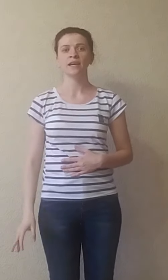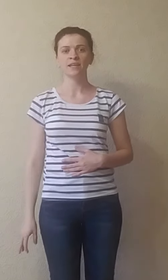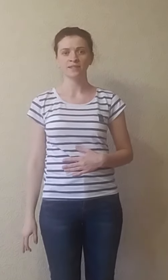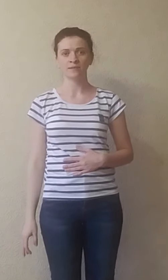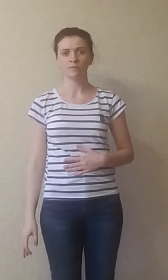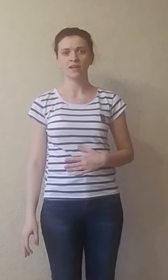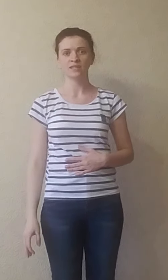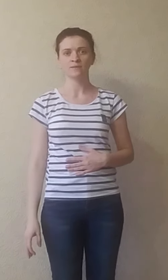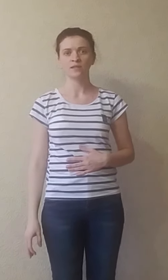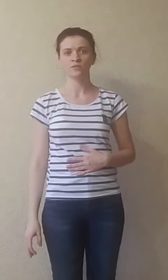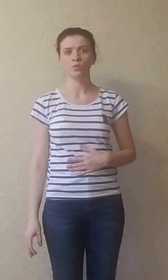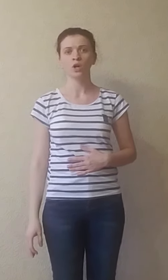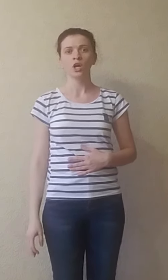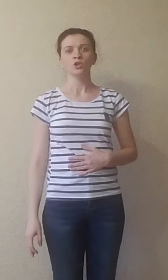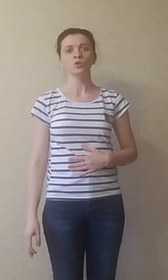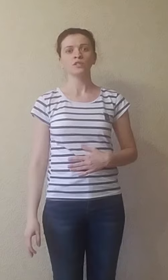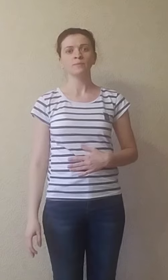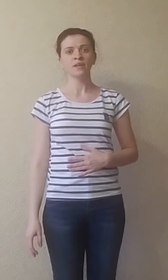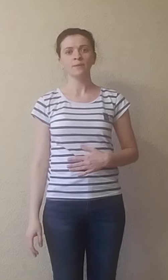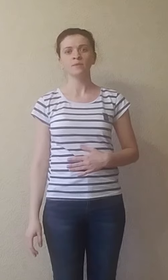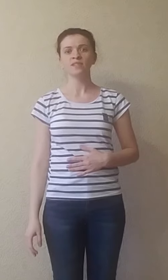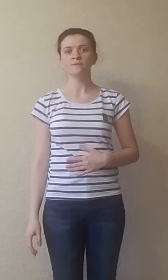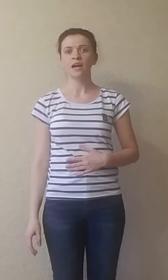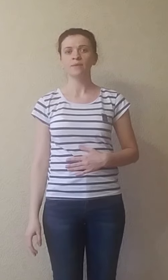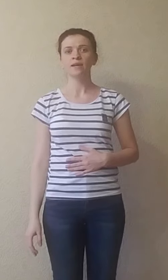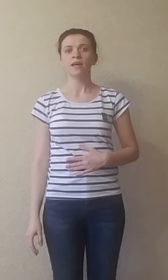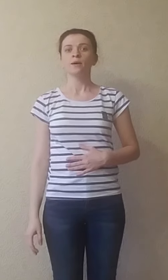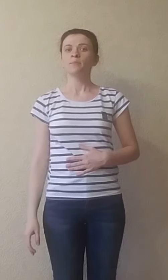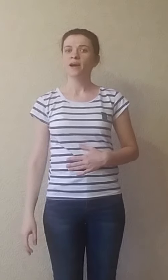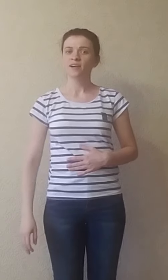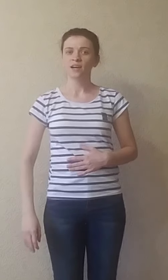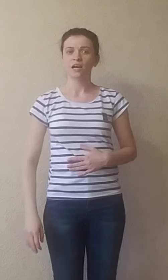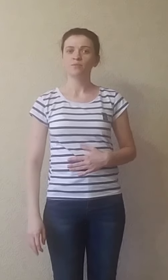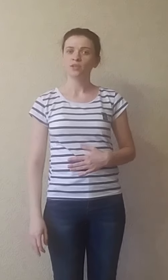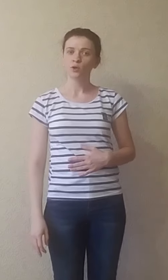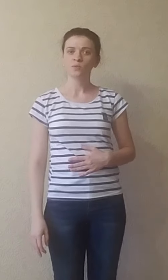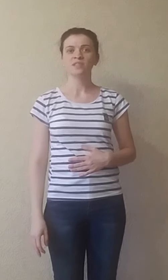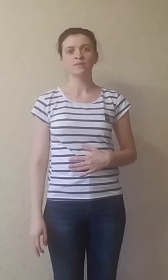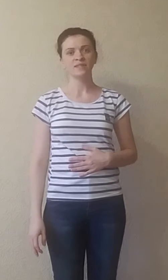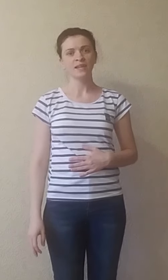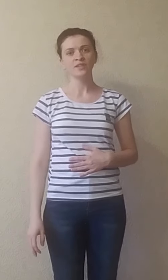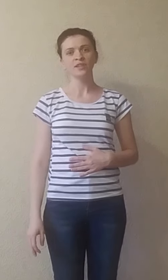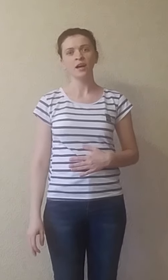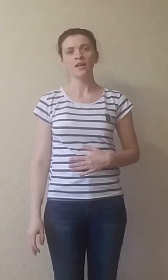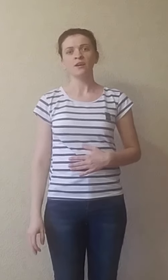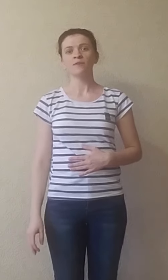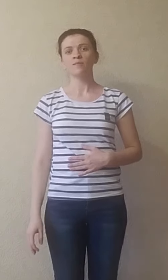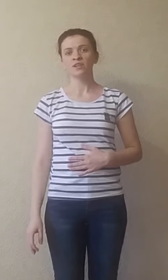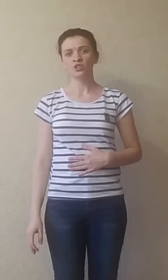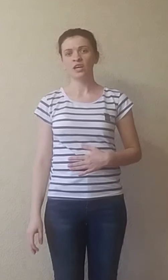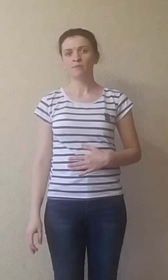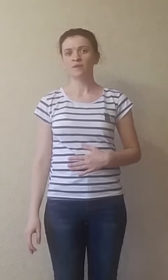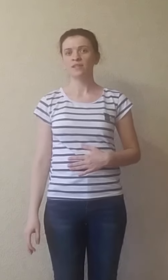резко выбрасывали звук, то теперь мы с вами мягко обдаем собеседника воображаемого, да,